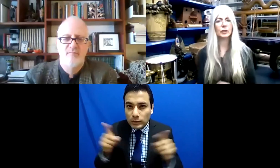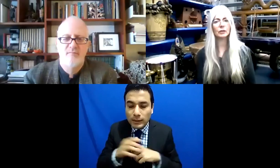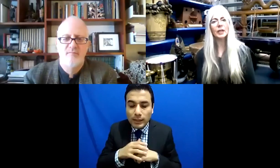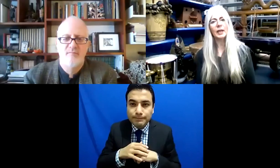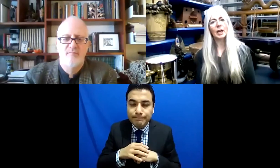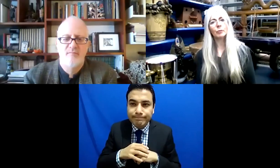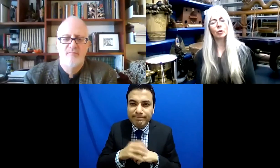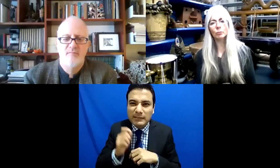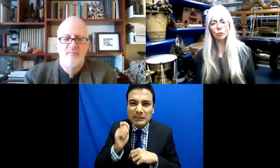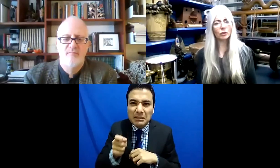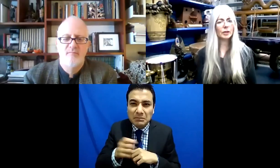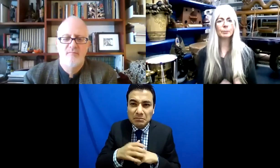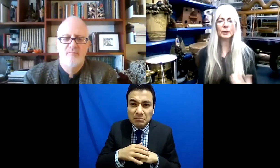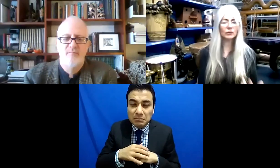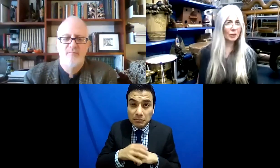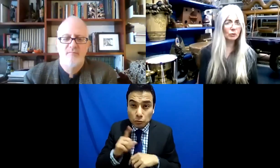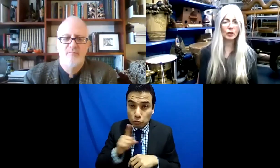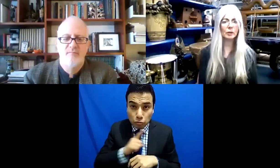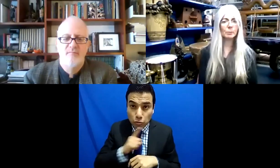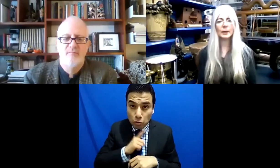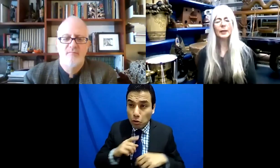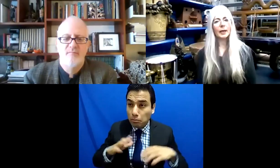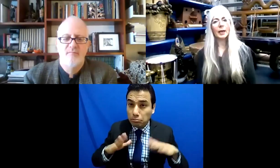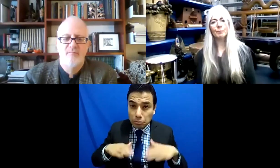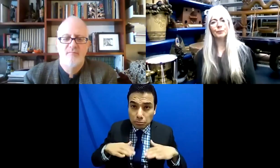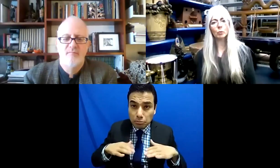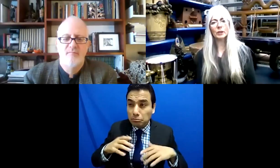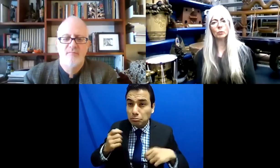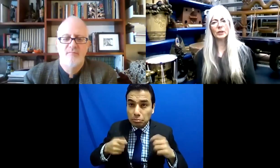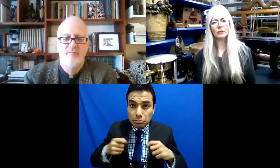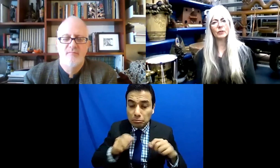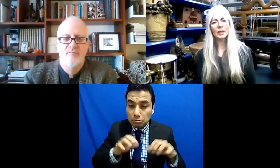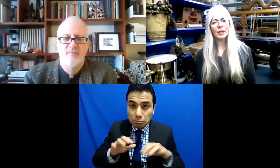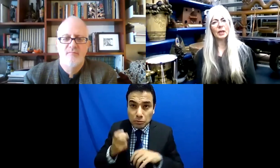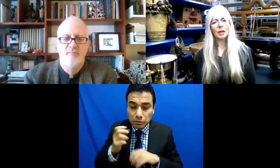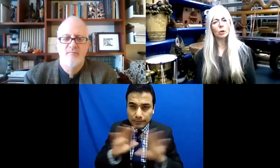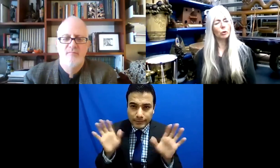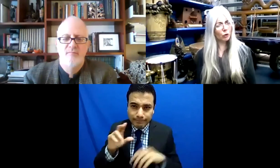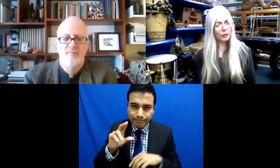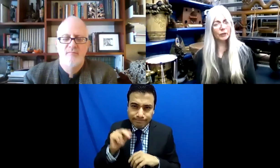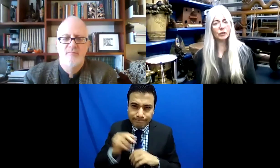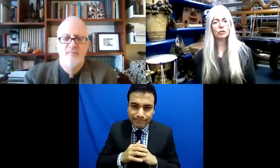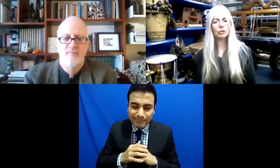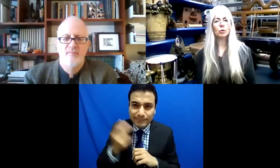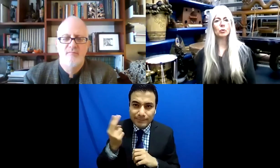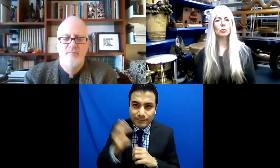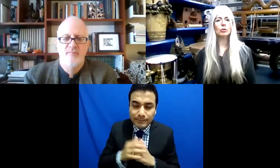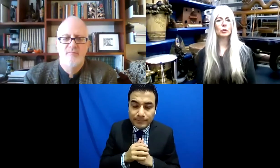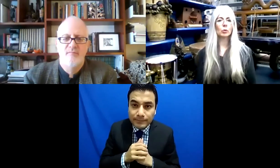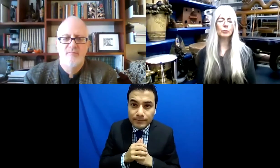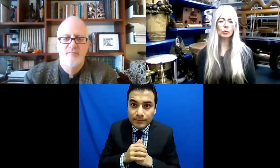de tocar un instrumento. De gestionarlo, tenemos terapia de